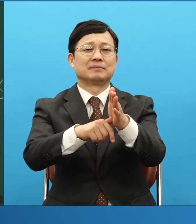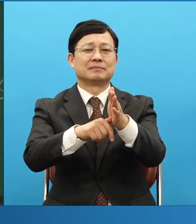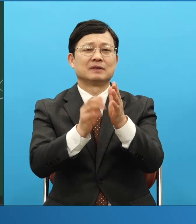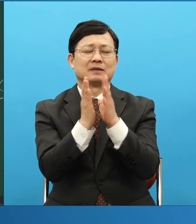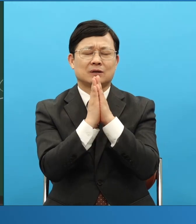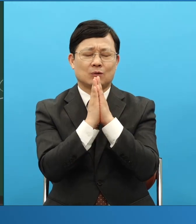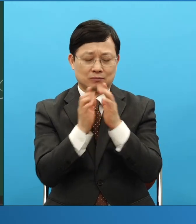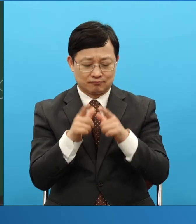하고